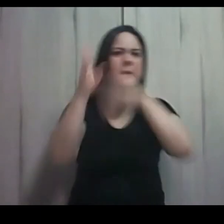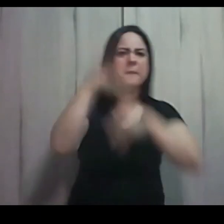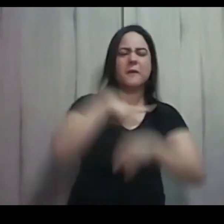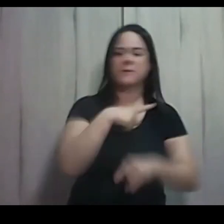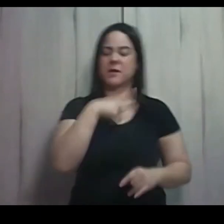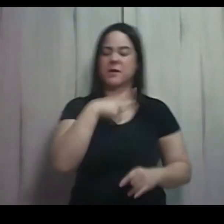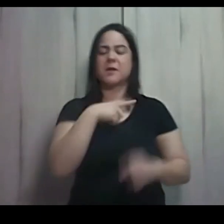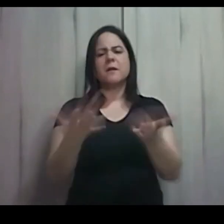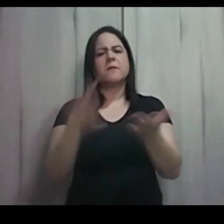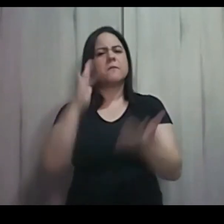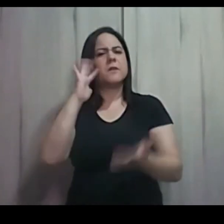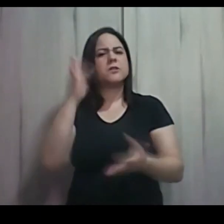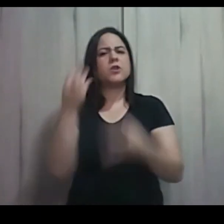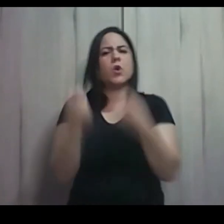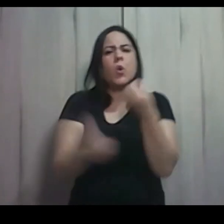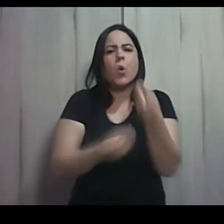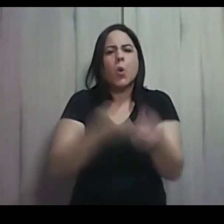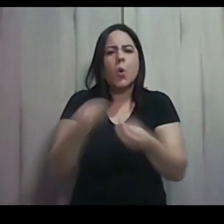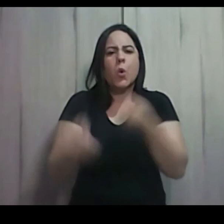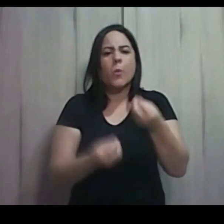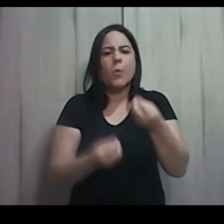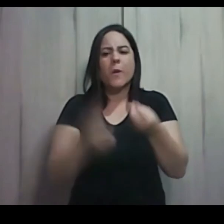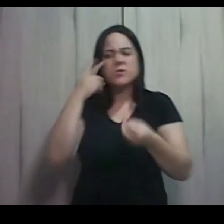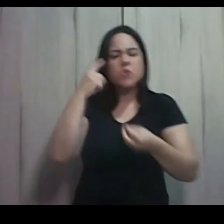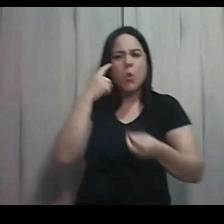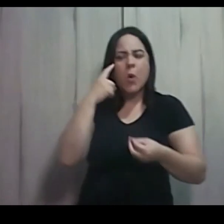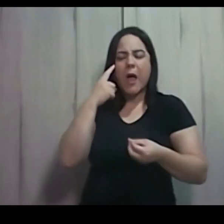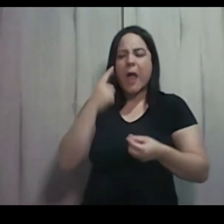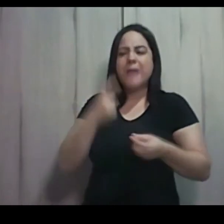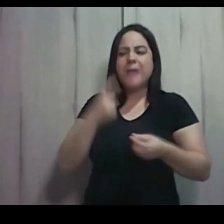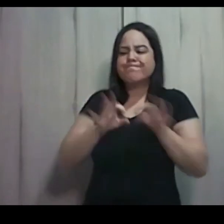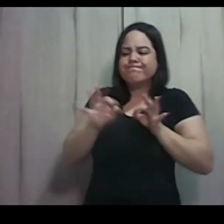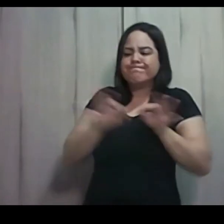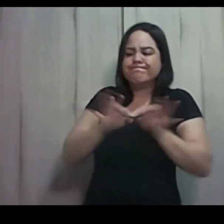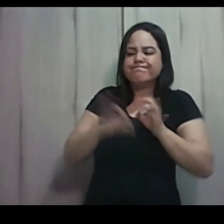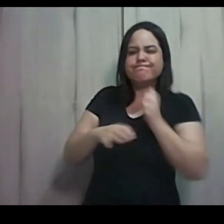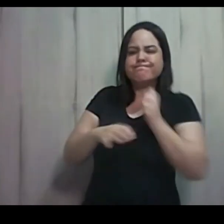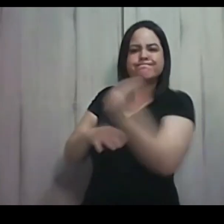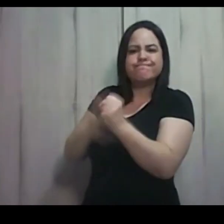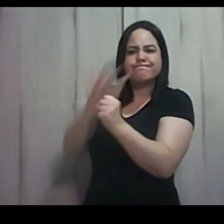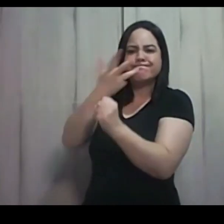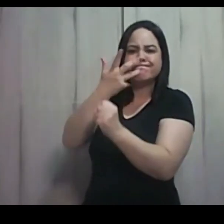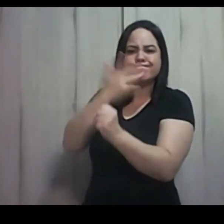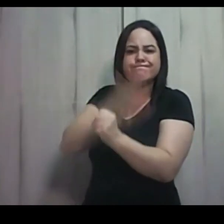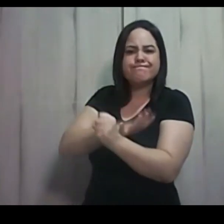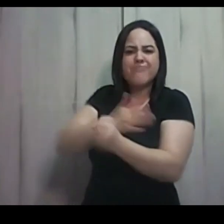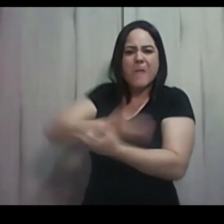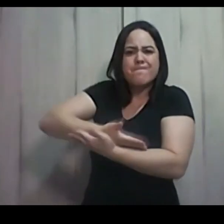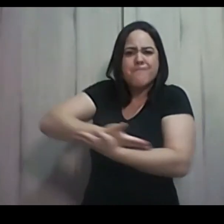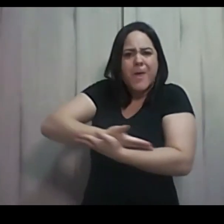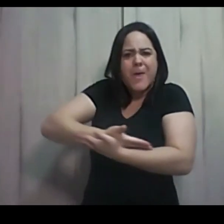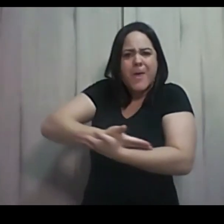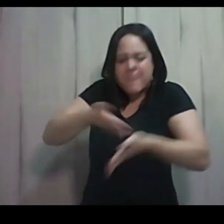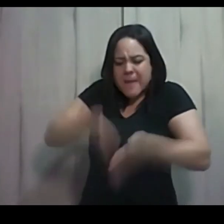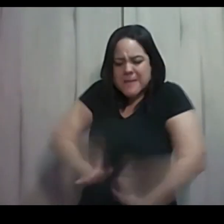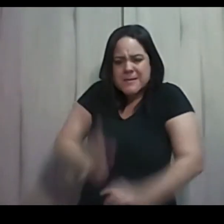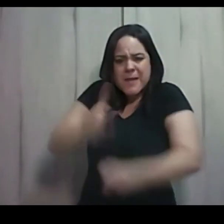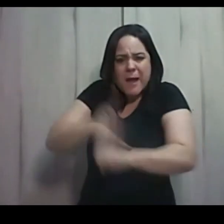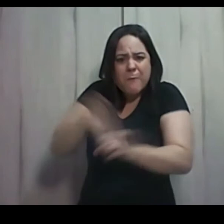ordenar a morte de crianças? É que mata crianças. Bebês de colo, que acabaram de nascer, nas mãos das